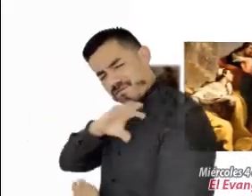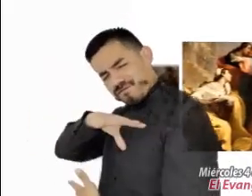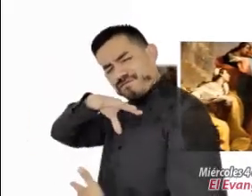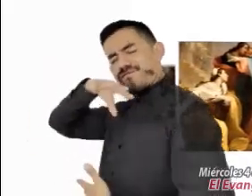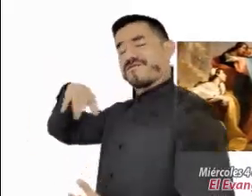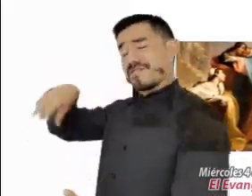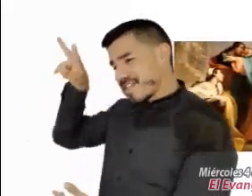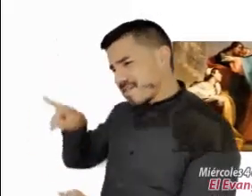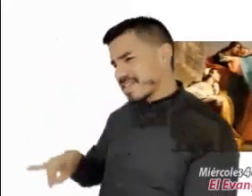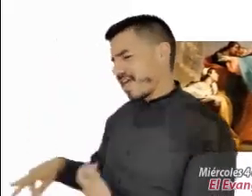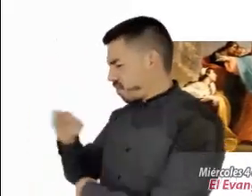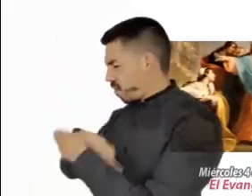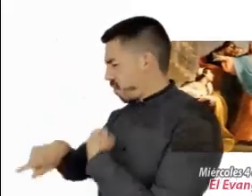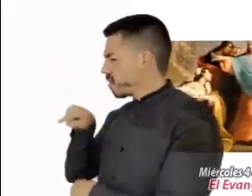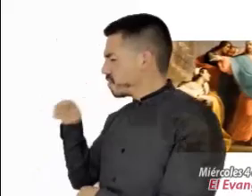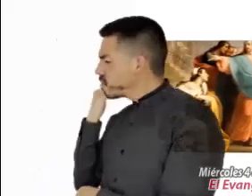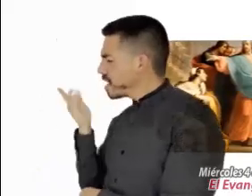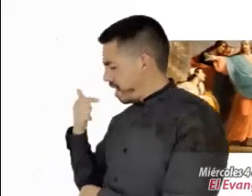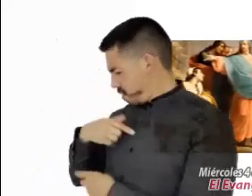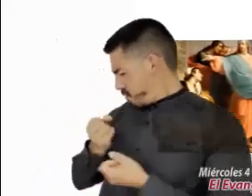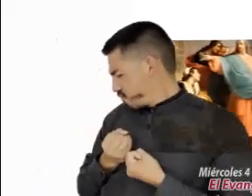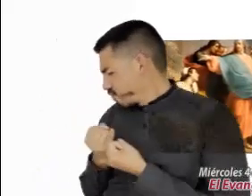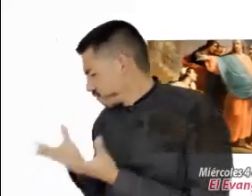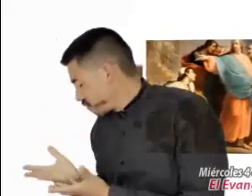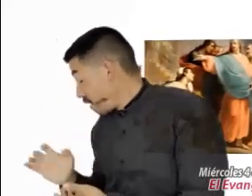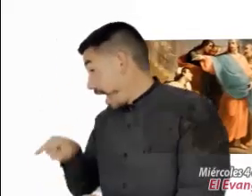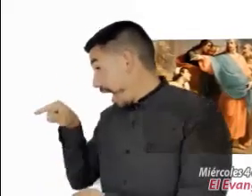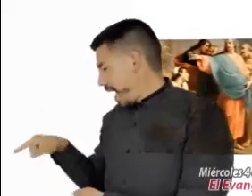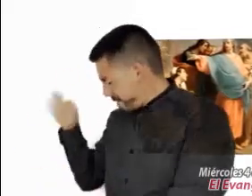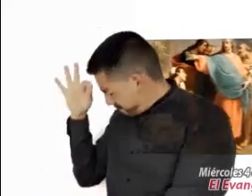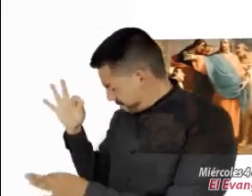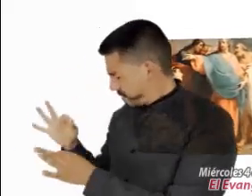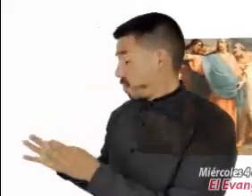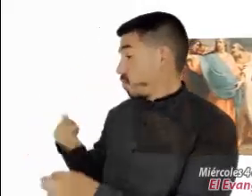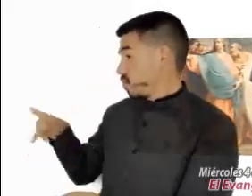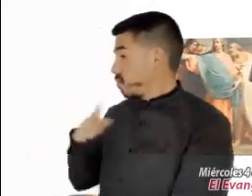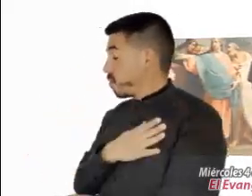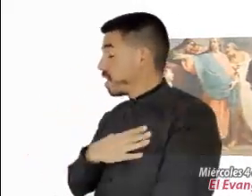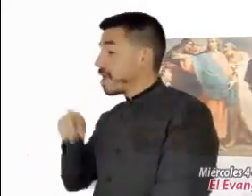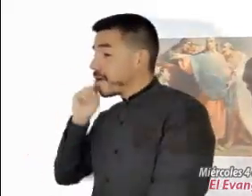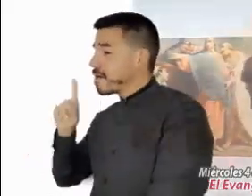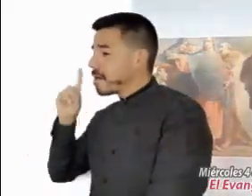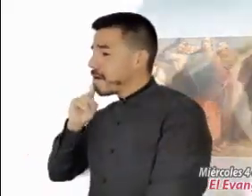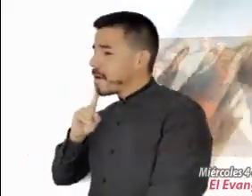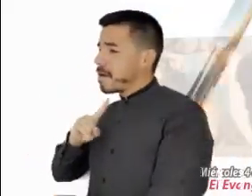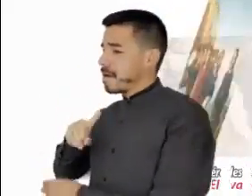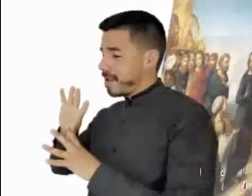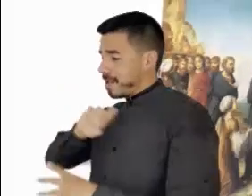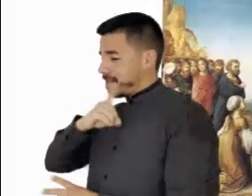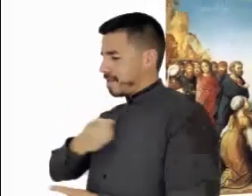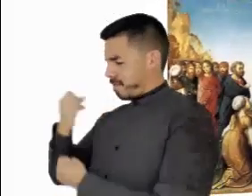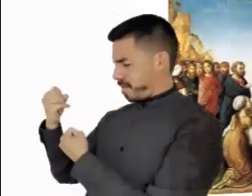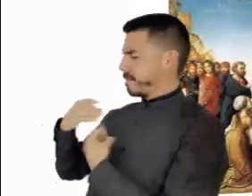grande es tu fe. Que se cumpla lo que deseas. Y en aquel mismo instante quedó curada su hija.